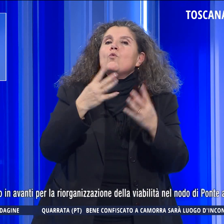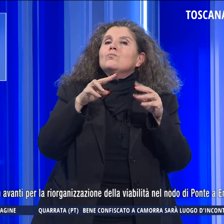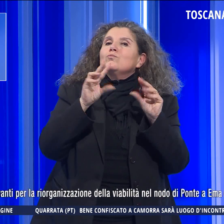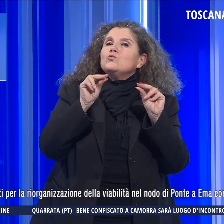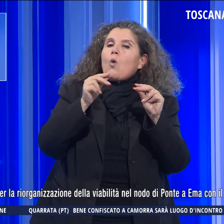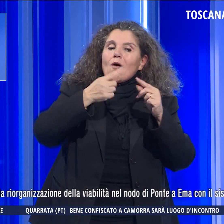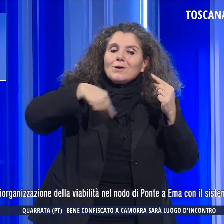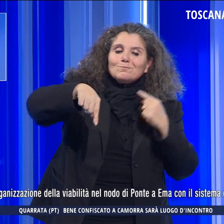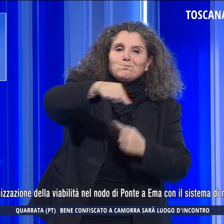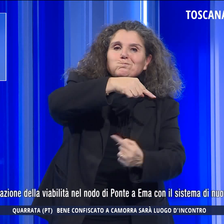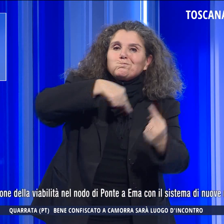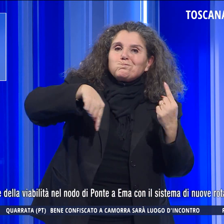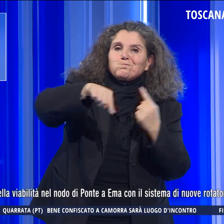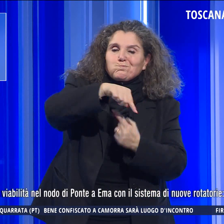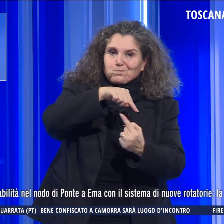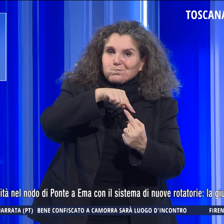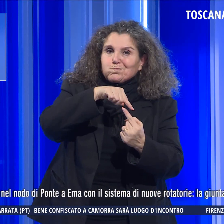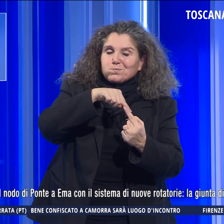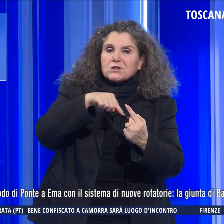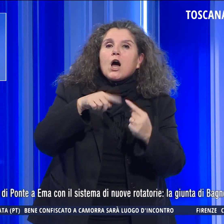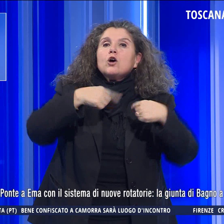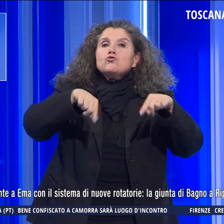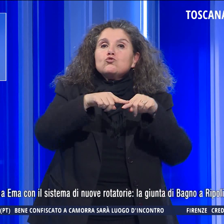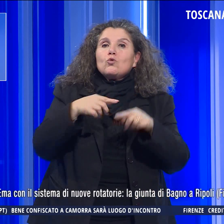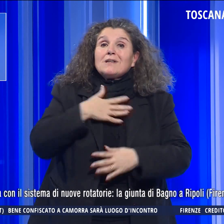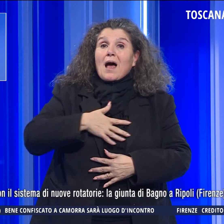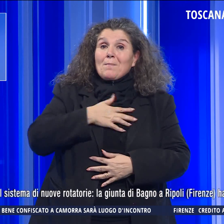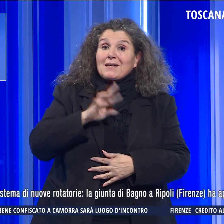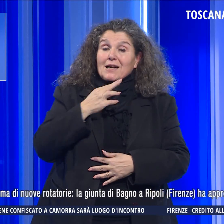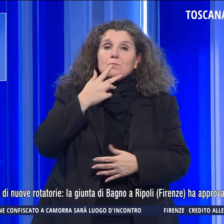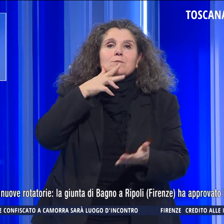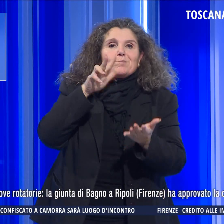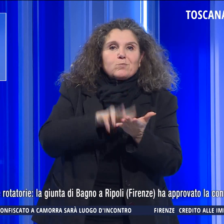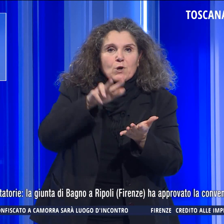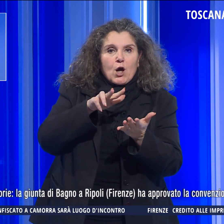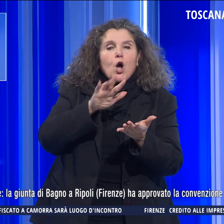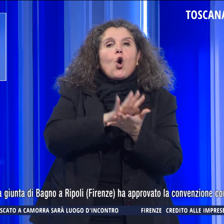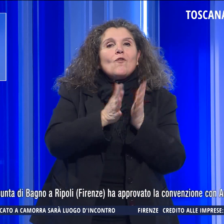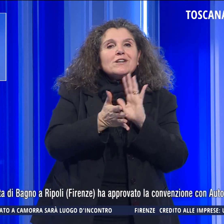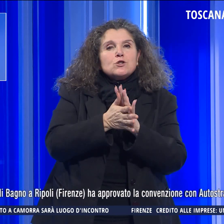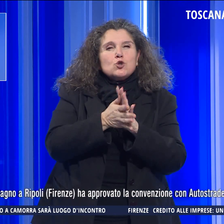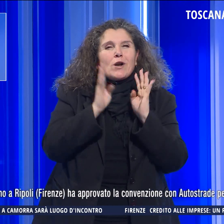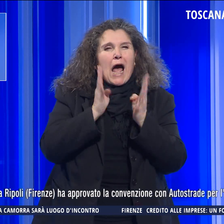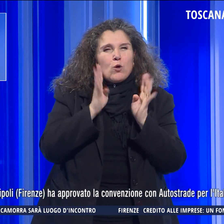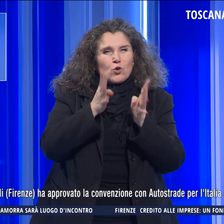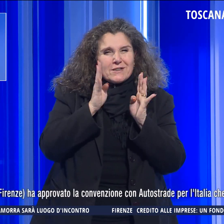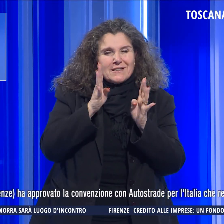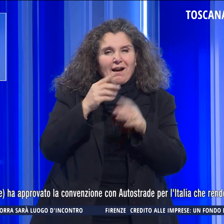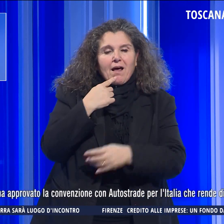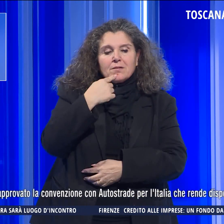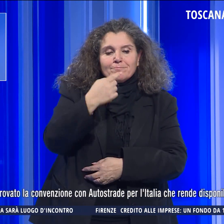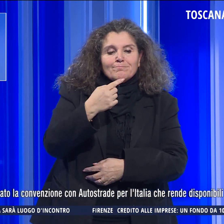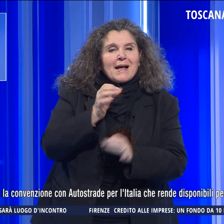rotatorie. La Giunta di Bagna Ripoli ha approvato la Convenzione con Autostrade che rende